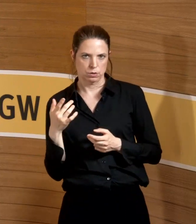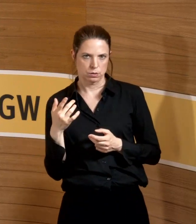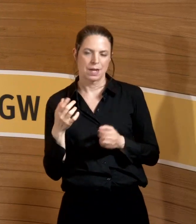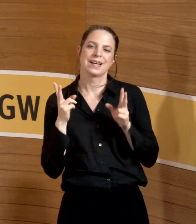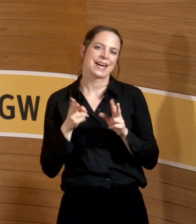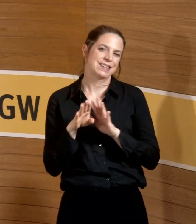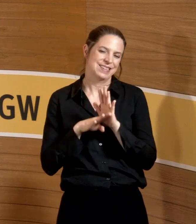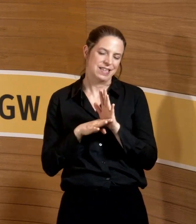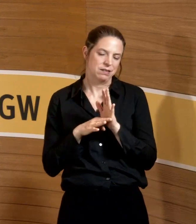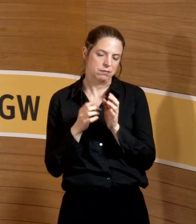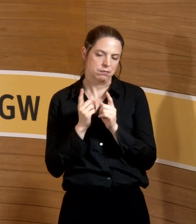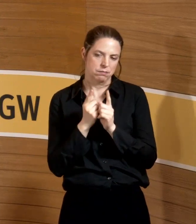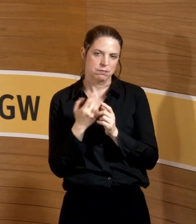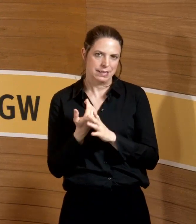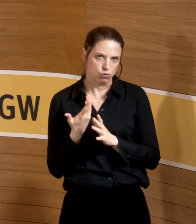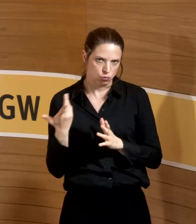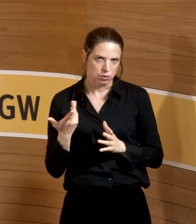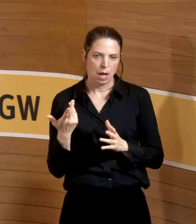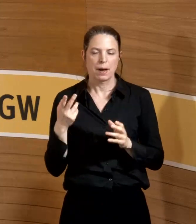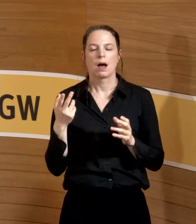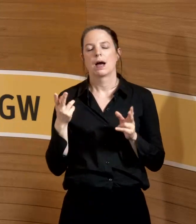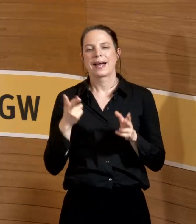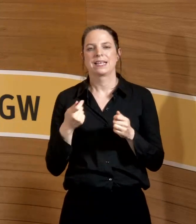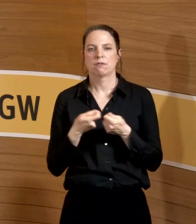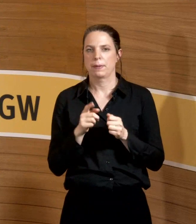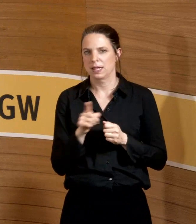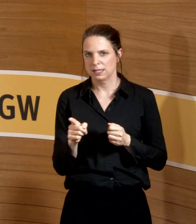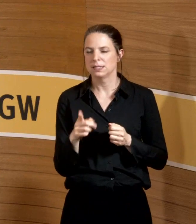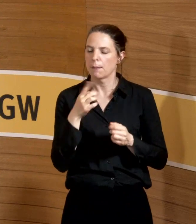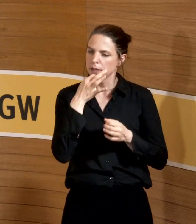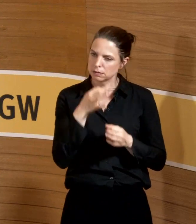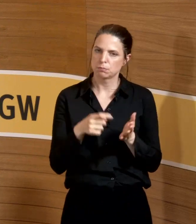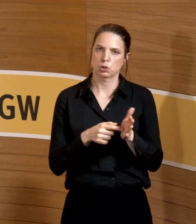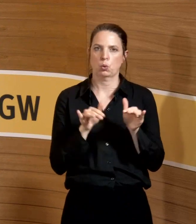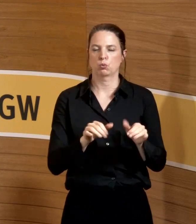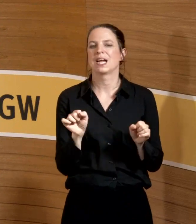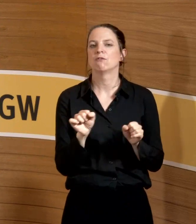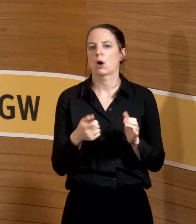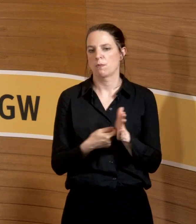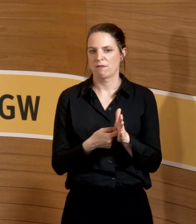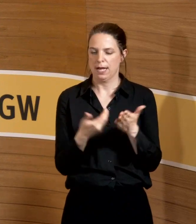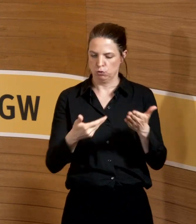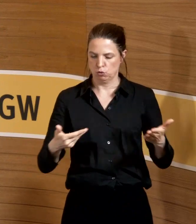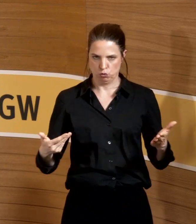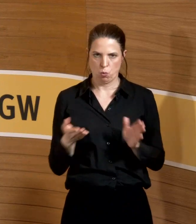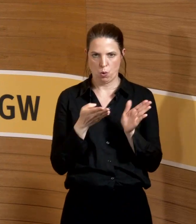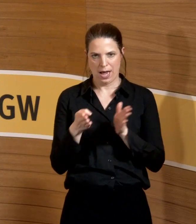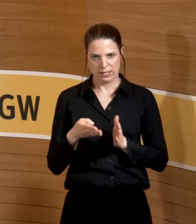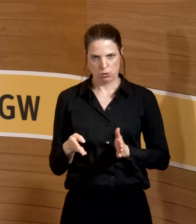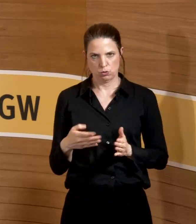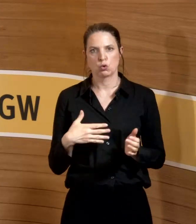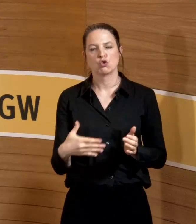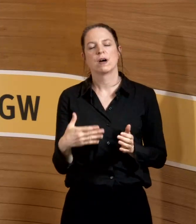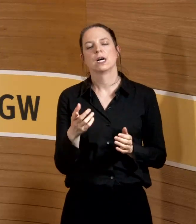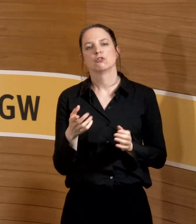rechtsverbindlich ist, aber die sehr akribisch auch die Begründungen für ihre MAG-Werte schreibt, ist die Schwangerschaftskategorie